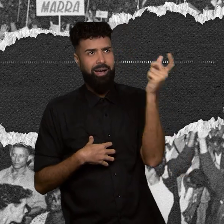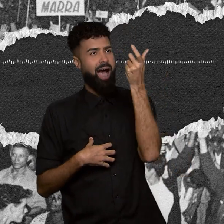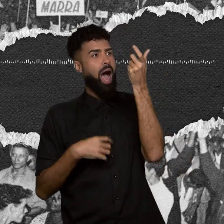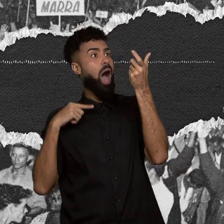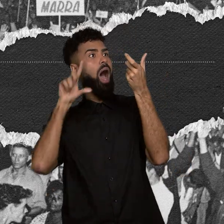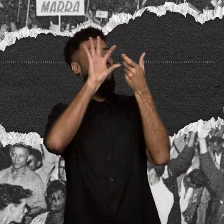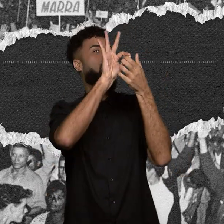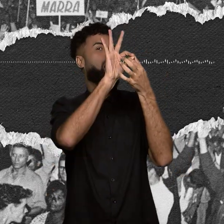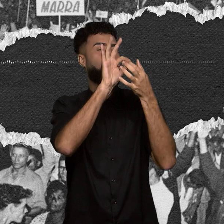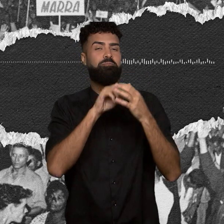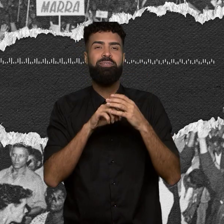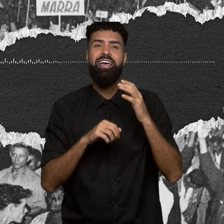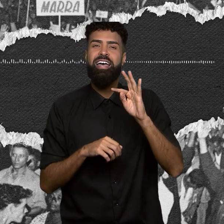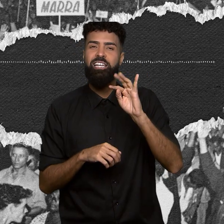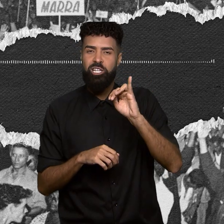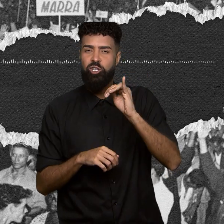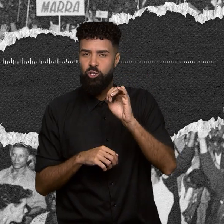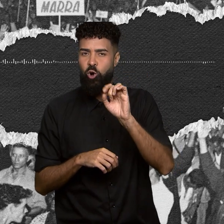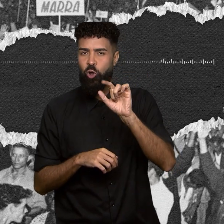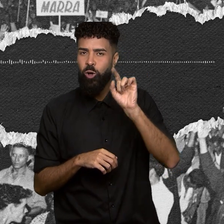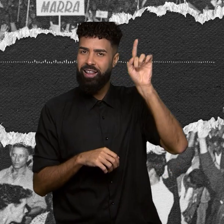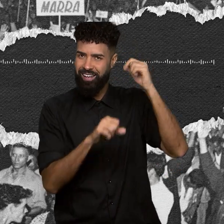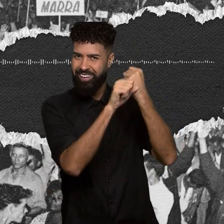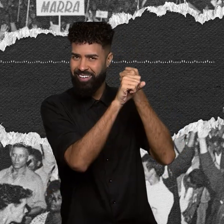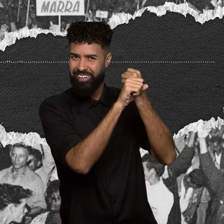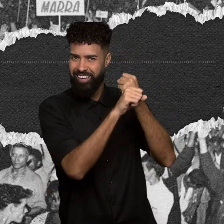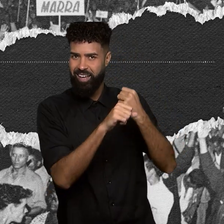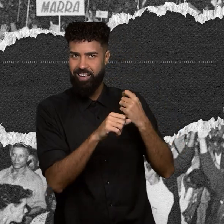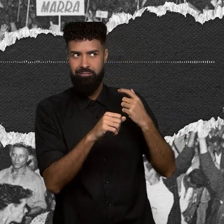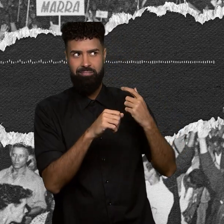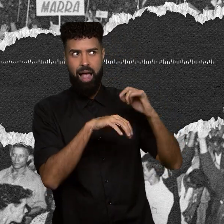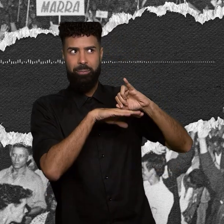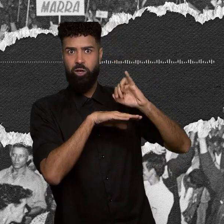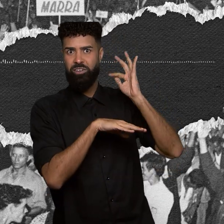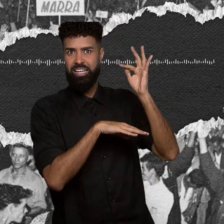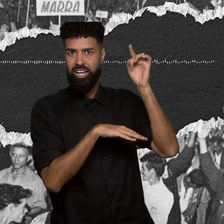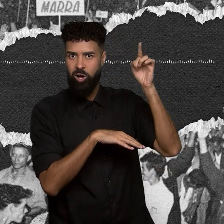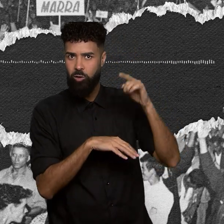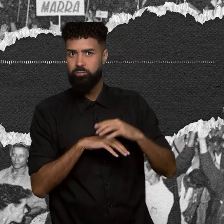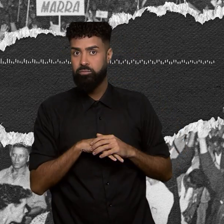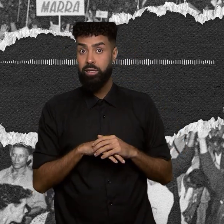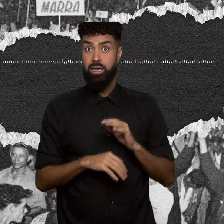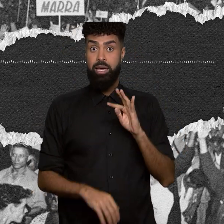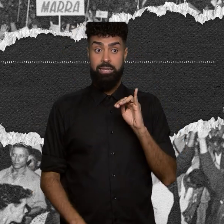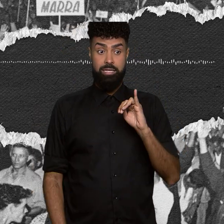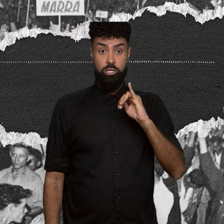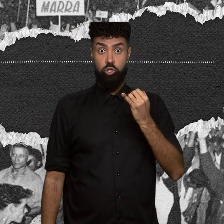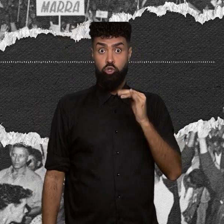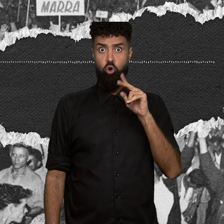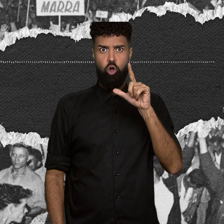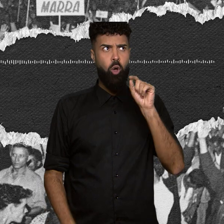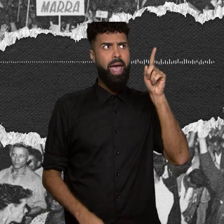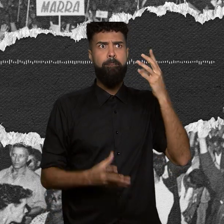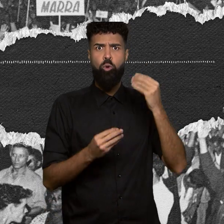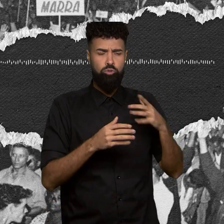era tijolo. Em plena construção da capital federal, né? O tijolo era quase uma extensão do corpo. Brasil está